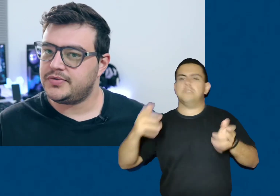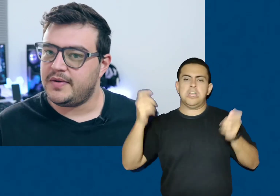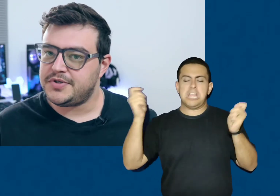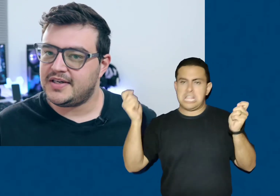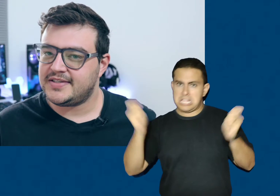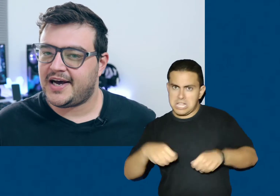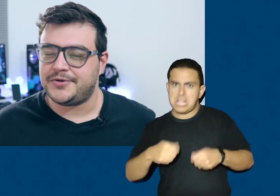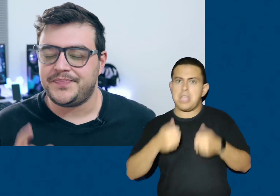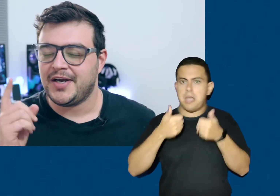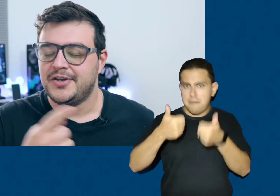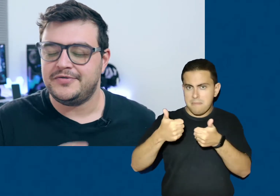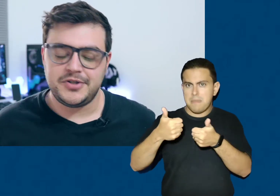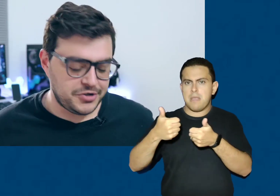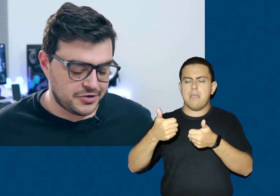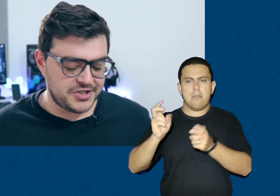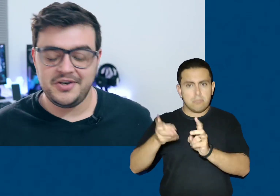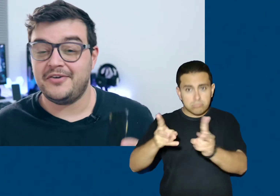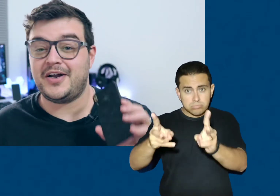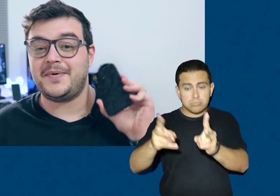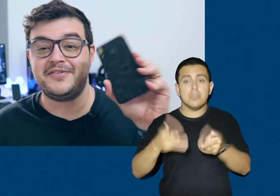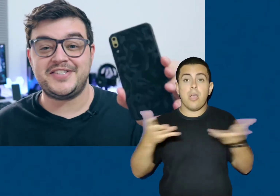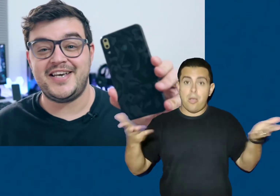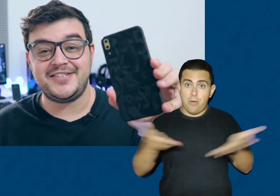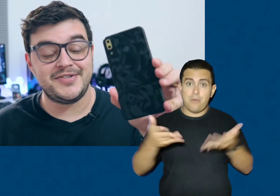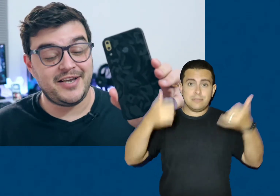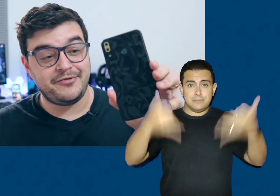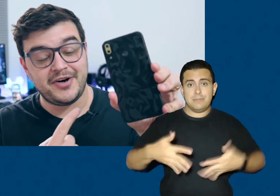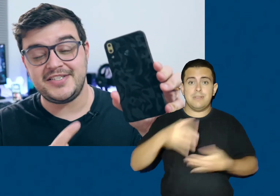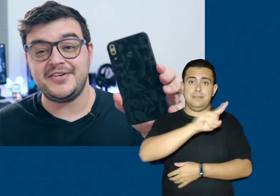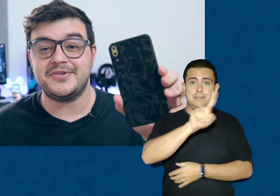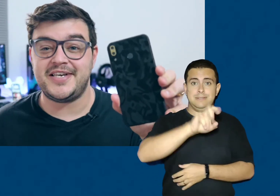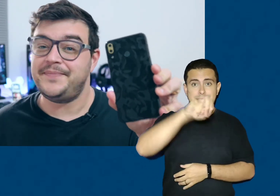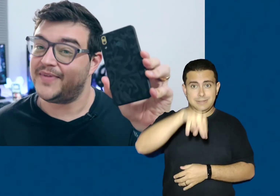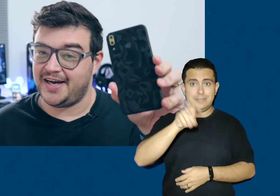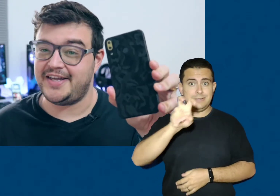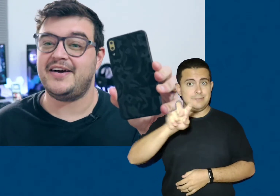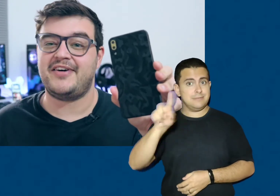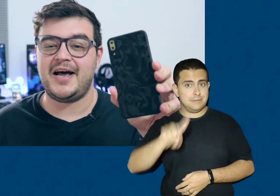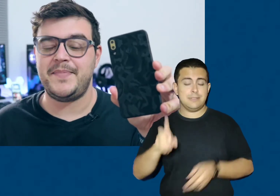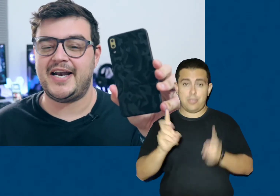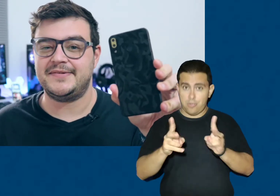de um tempo de lançado. No vídeo de hoje, eu falo para vocês se o Zenfone 5Z ainda vale a pena.